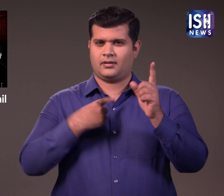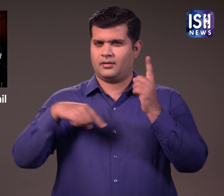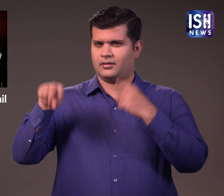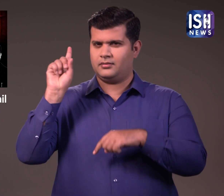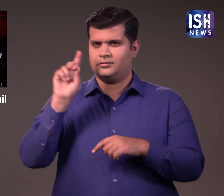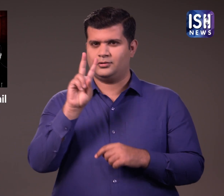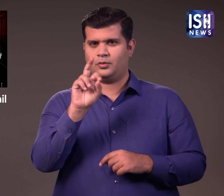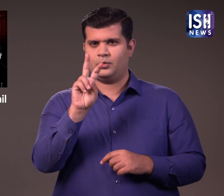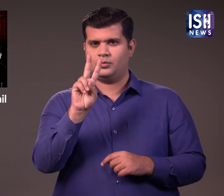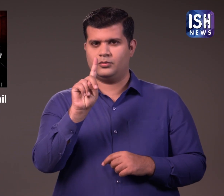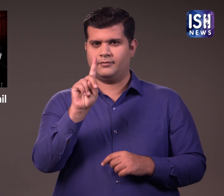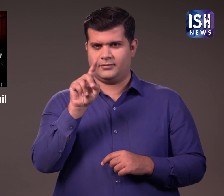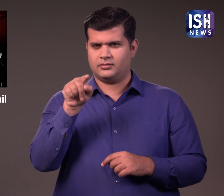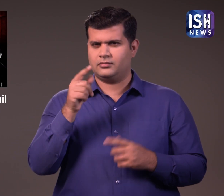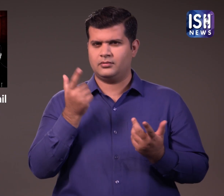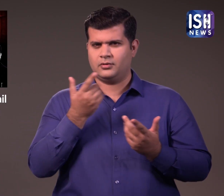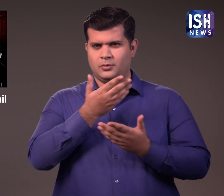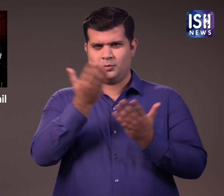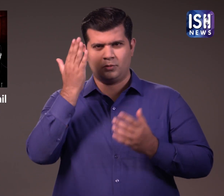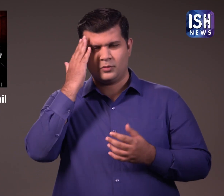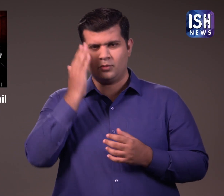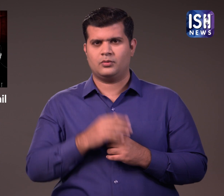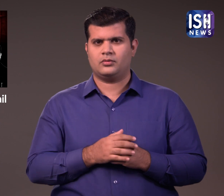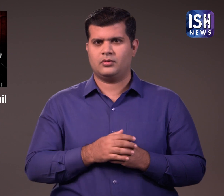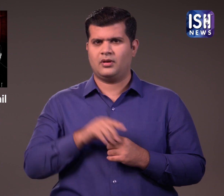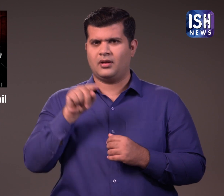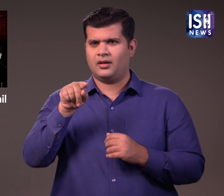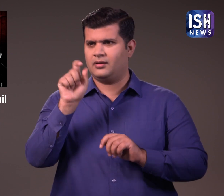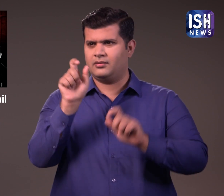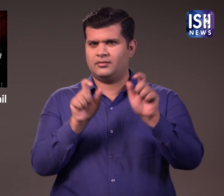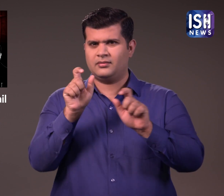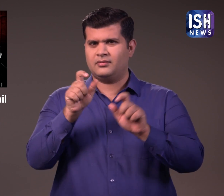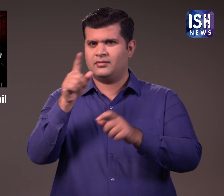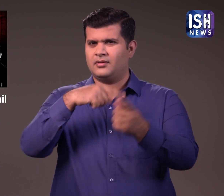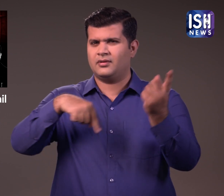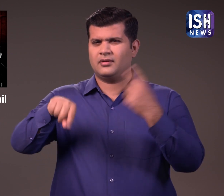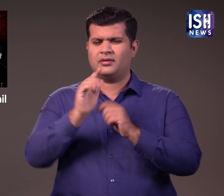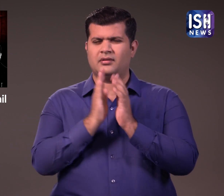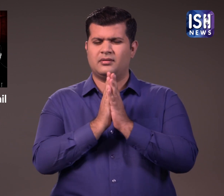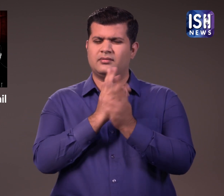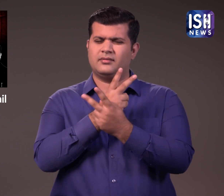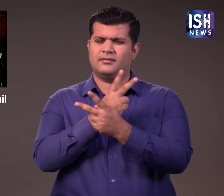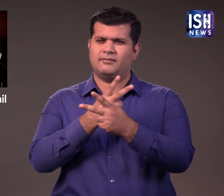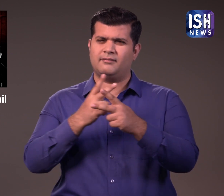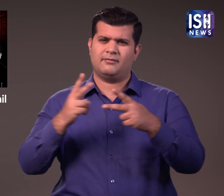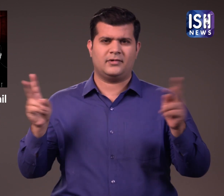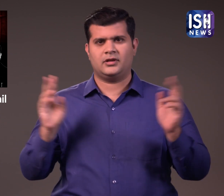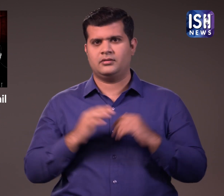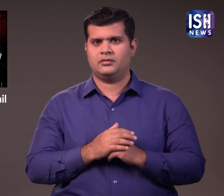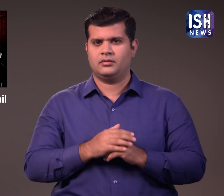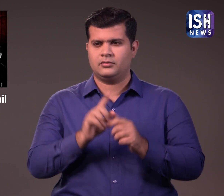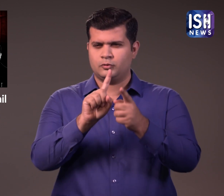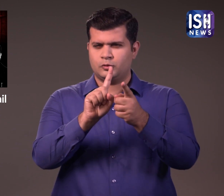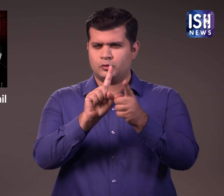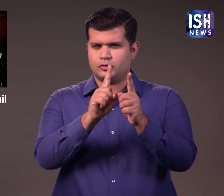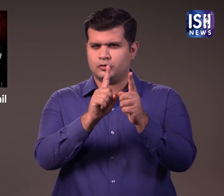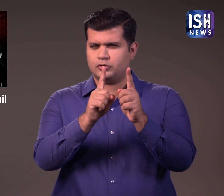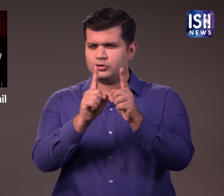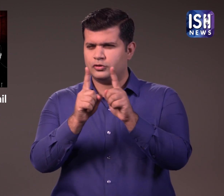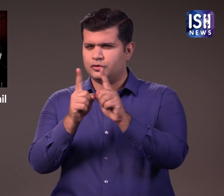2021 में हमने उमर गौतम द्वारा कई लोगों के साथ किये गए चल और इसलाम में परिवर्थित करने की खबर जारी